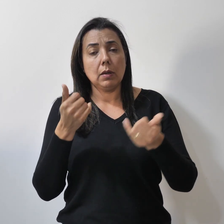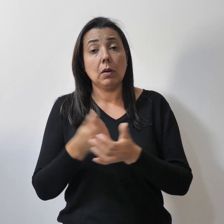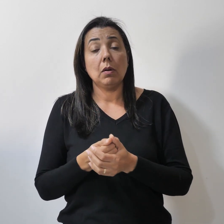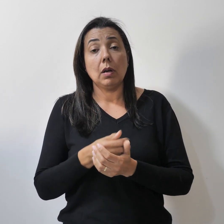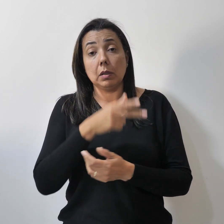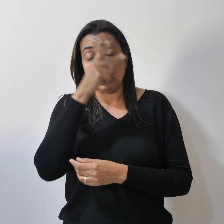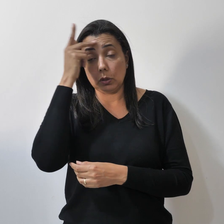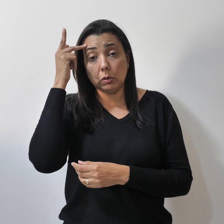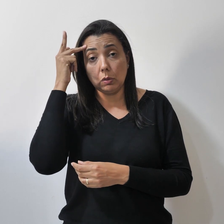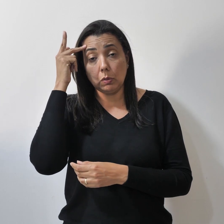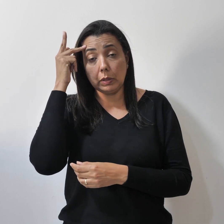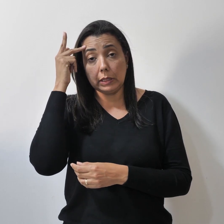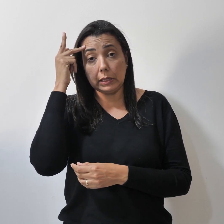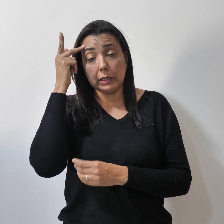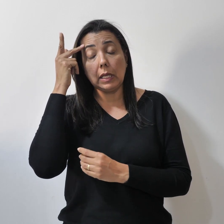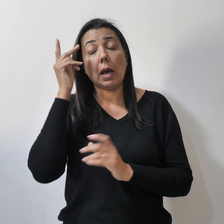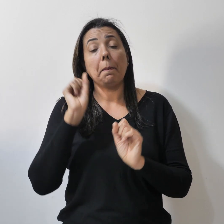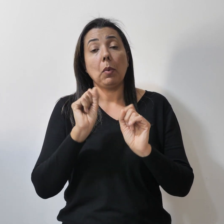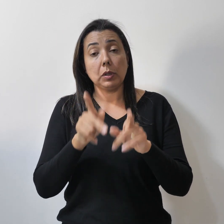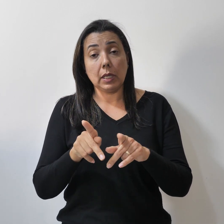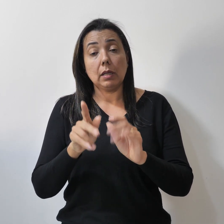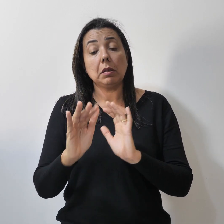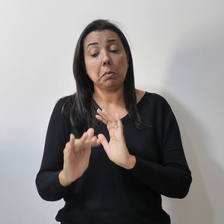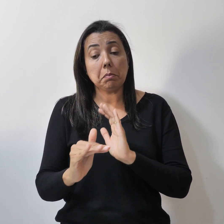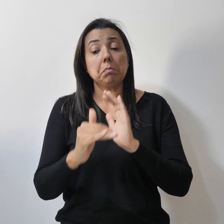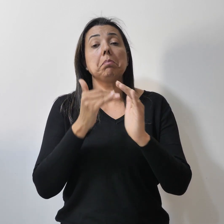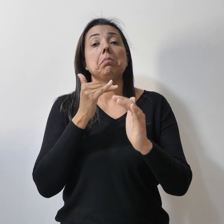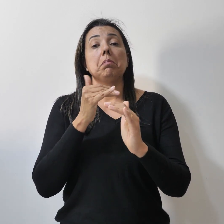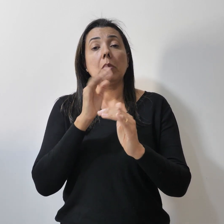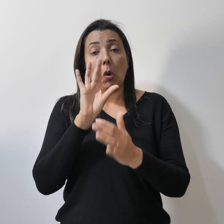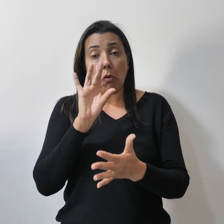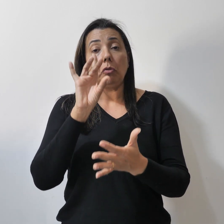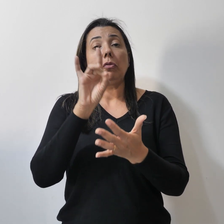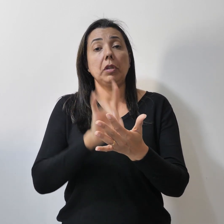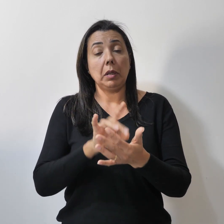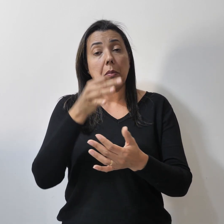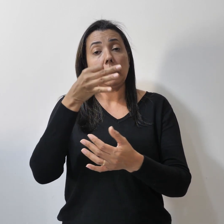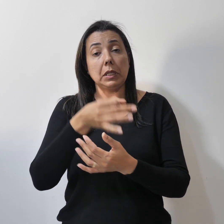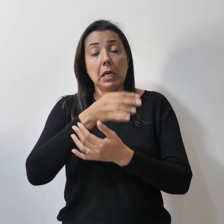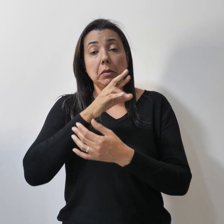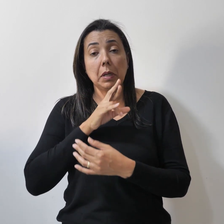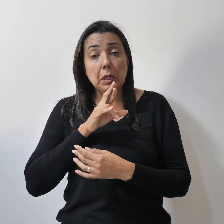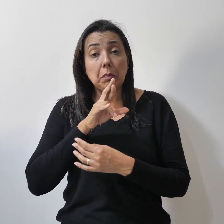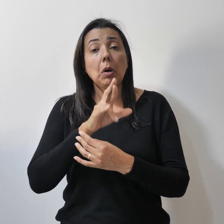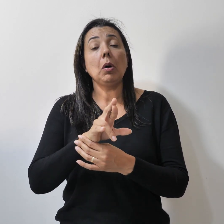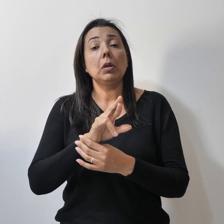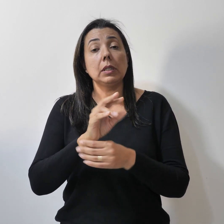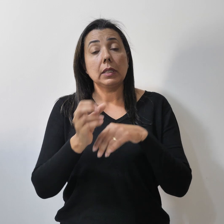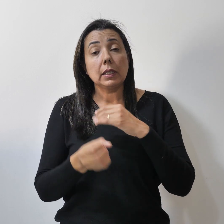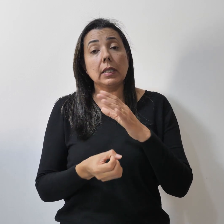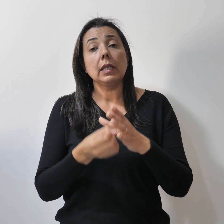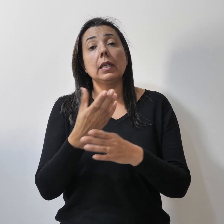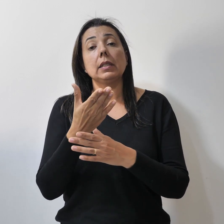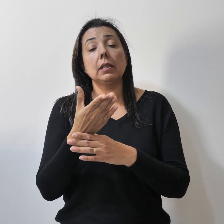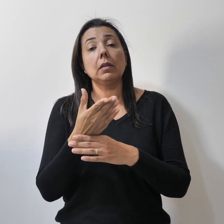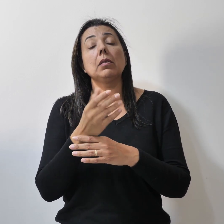aposentados receberão um e-mail com a confirmação do resultado da criação dessa conta no